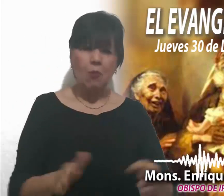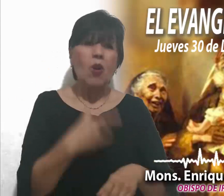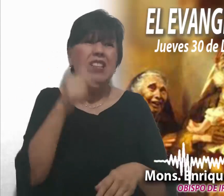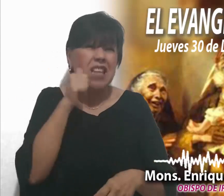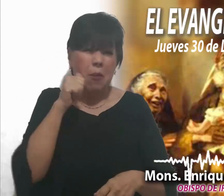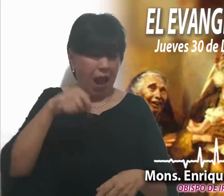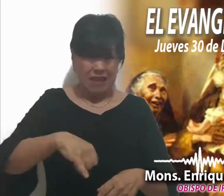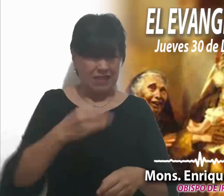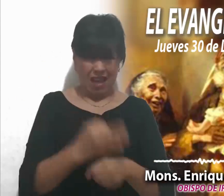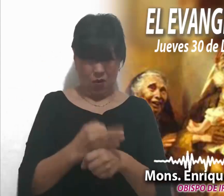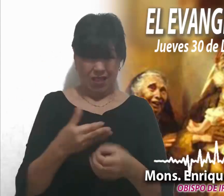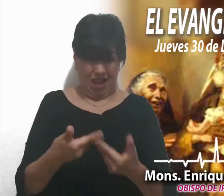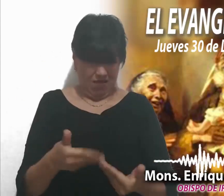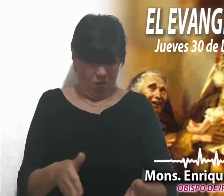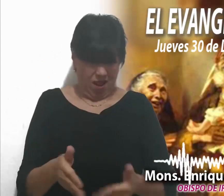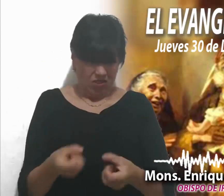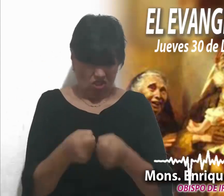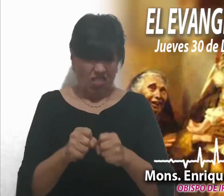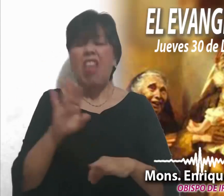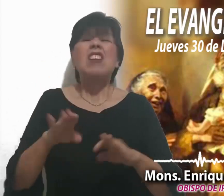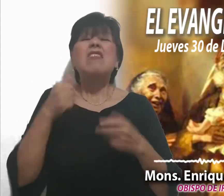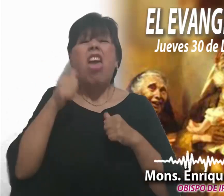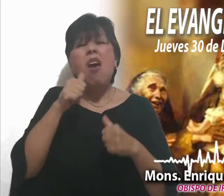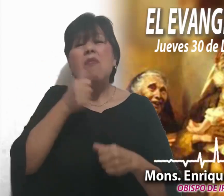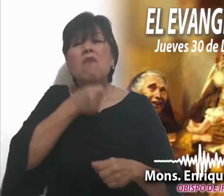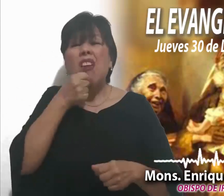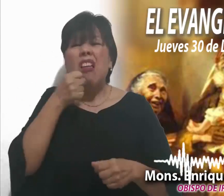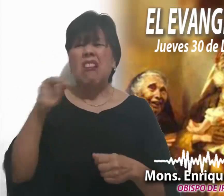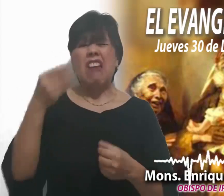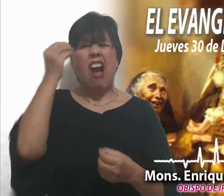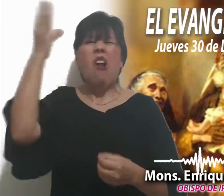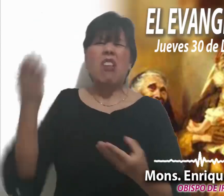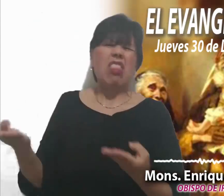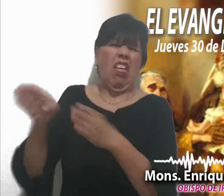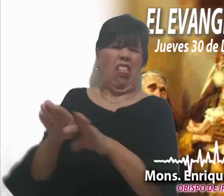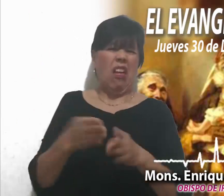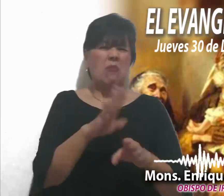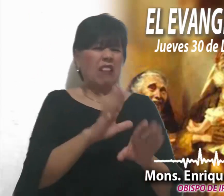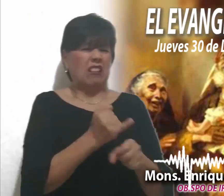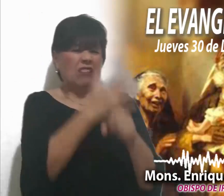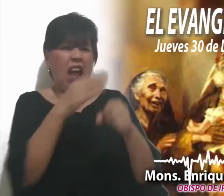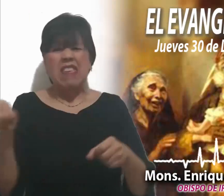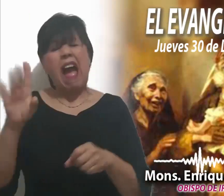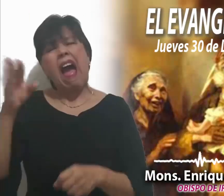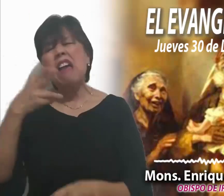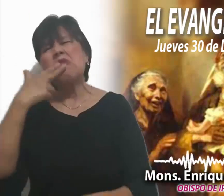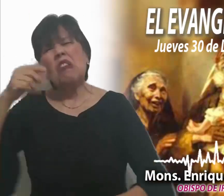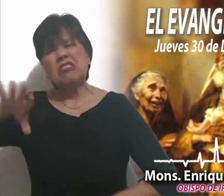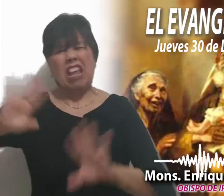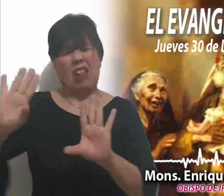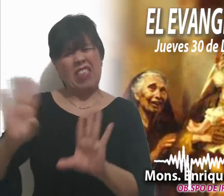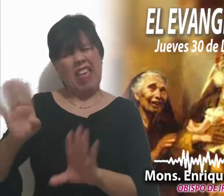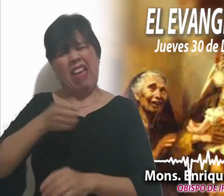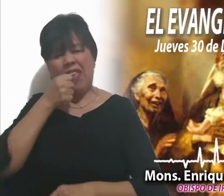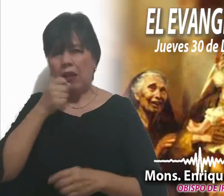descuido y en el abandono. Y a veces hasta como un estorbo. Como si no pudieran aportar a nuestro mundo. Pero